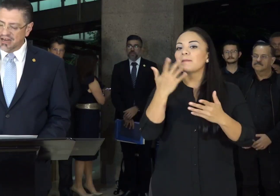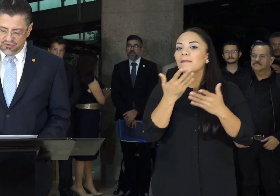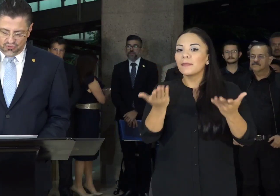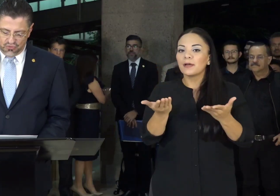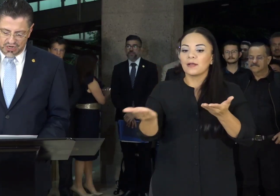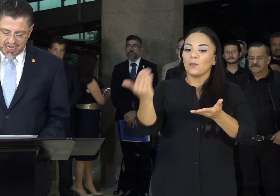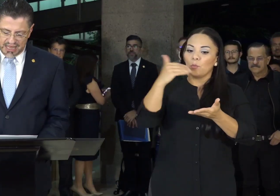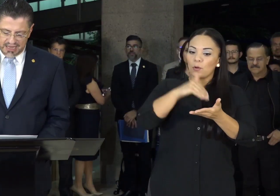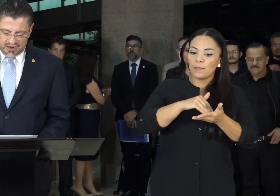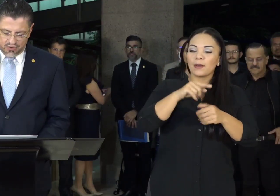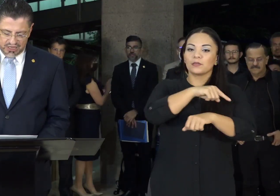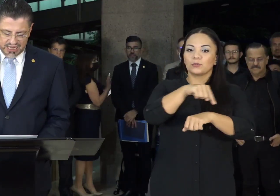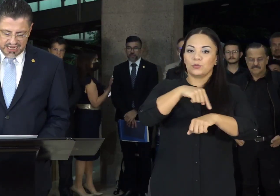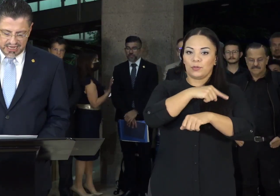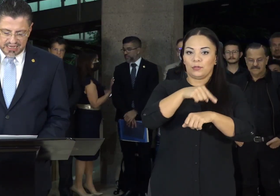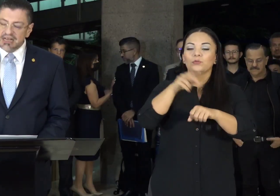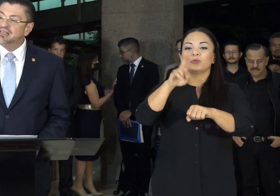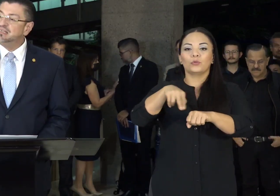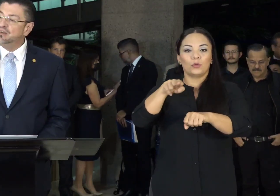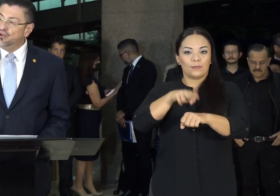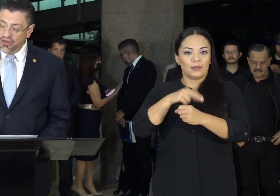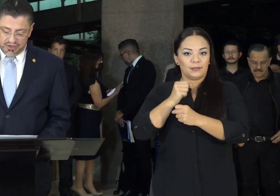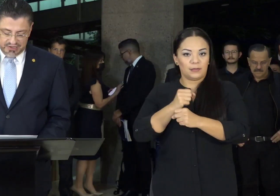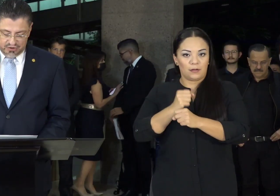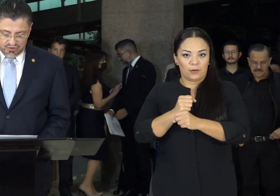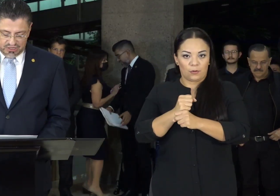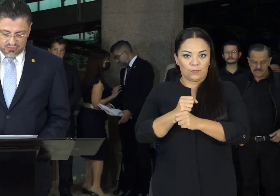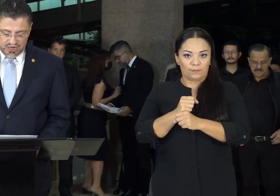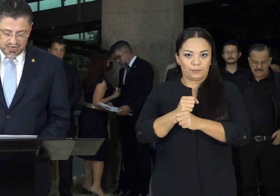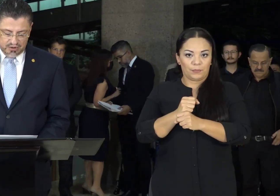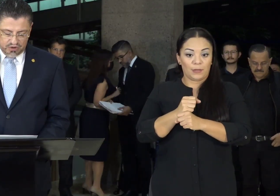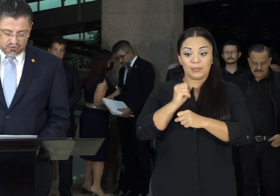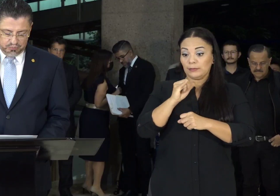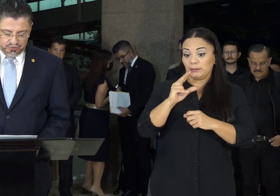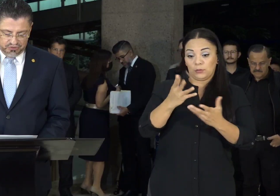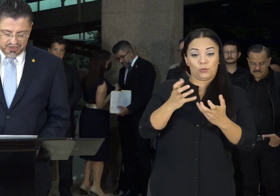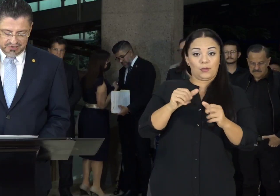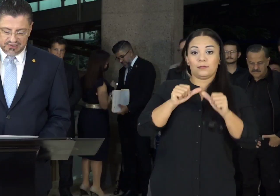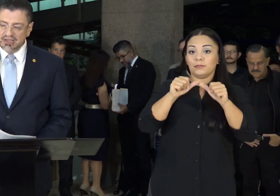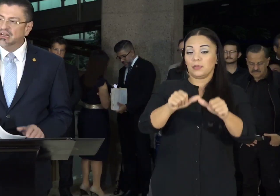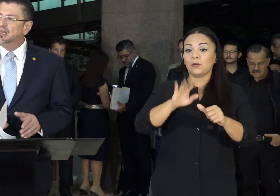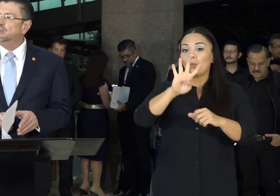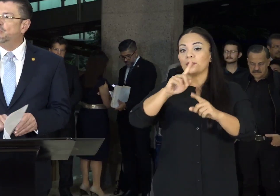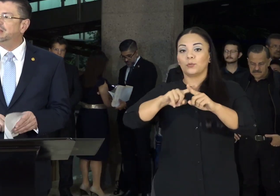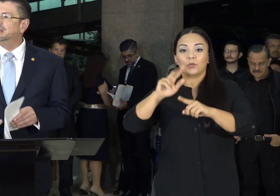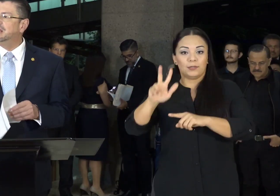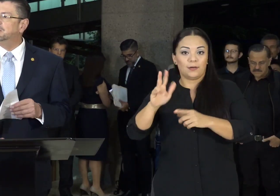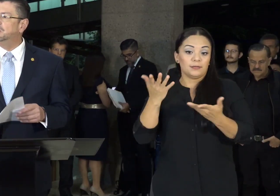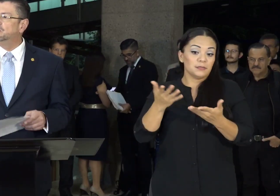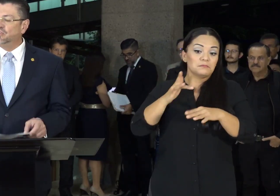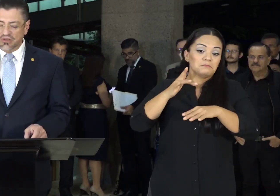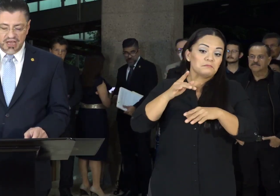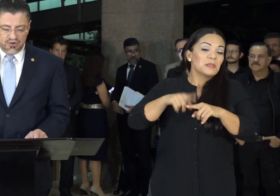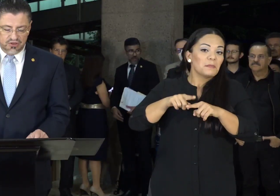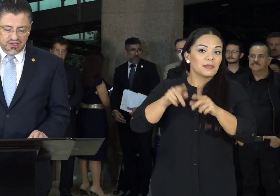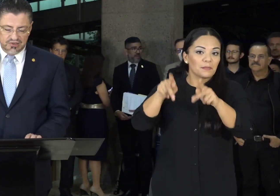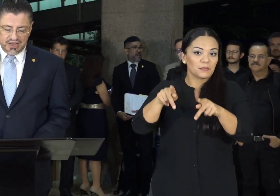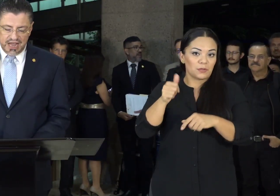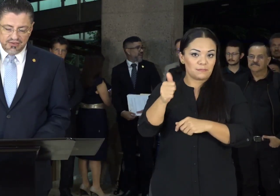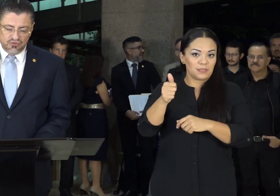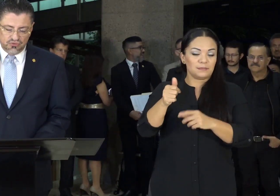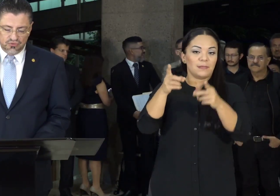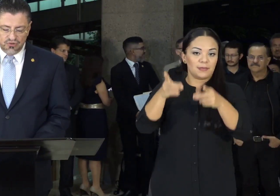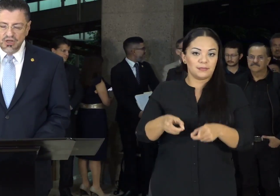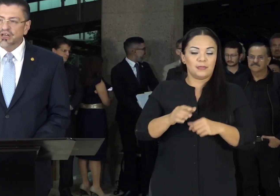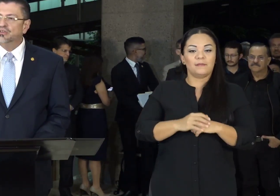regresar a su jornada ordinaria si no desea continuar en la 4x3, 90 minutos diarios de